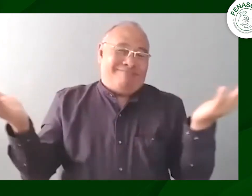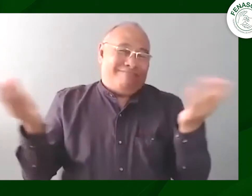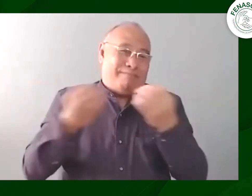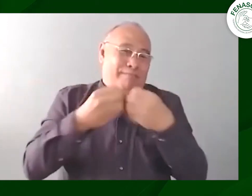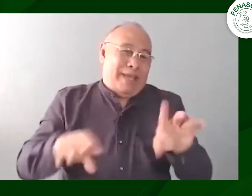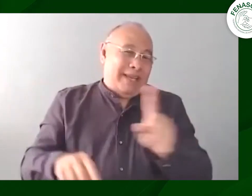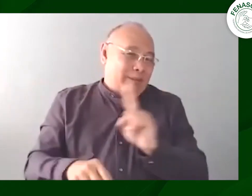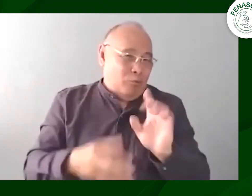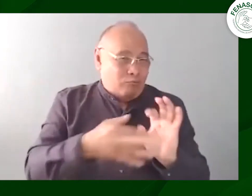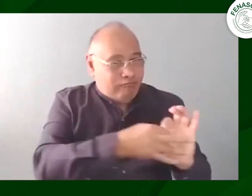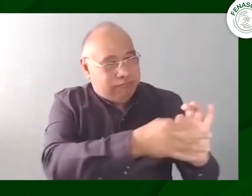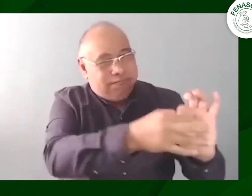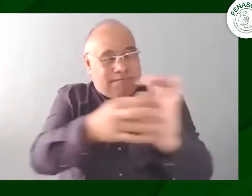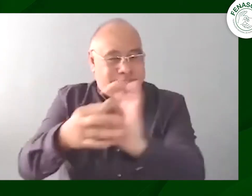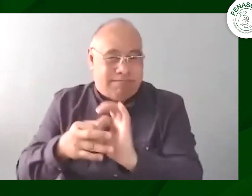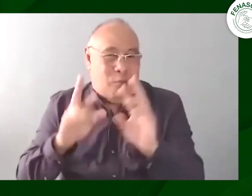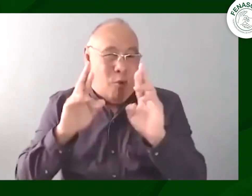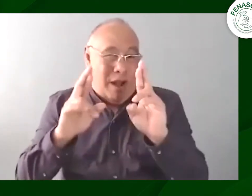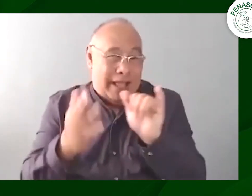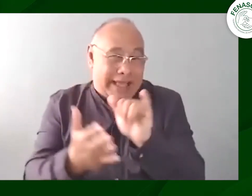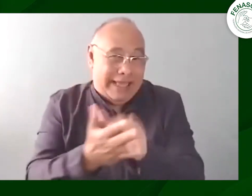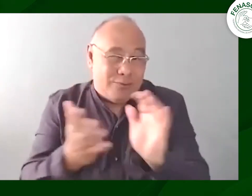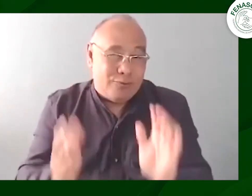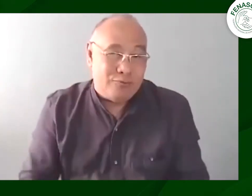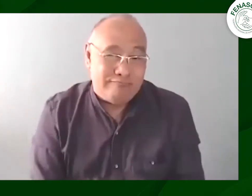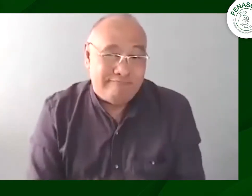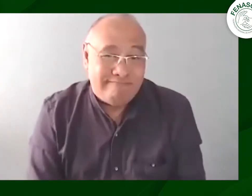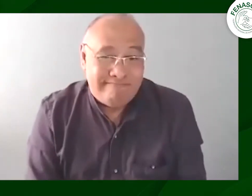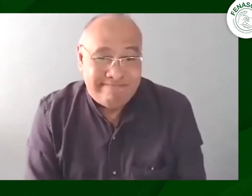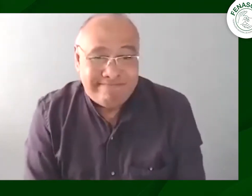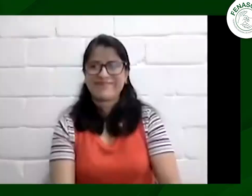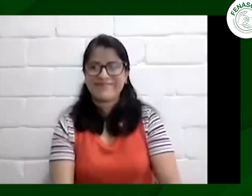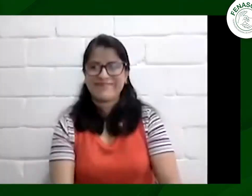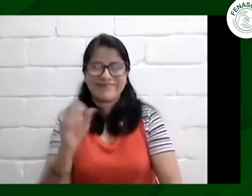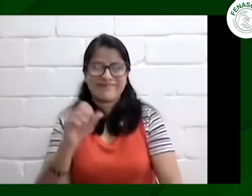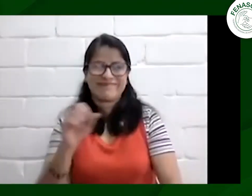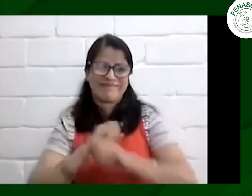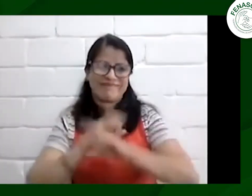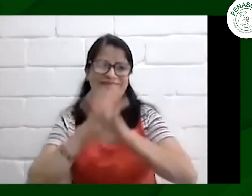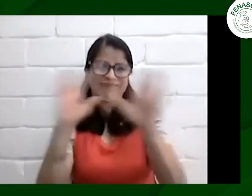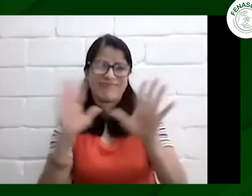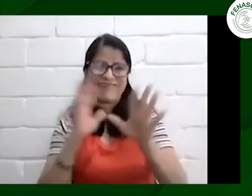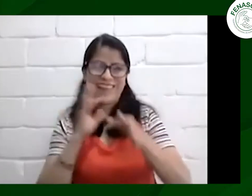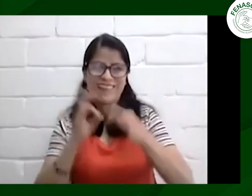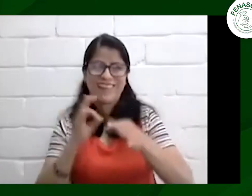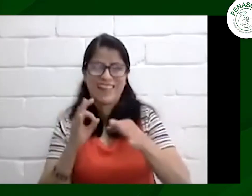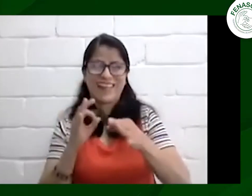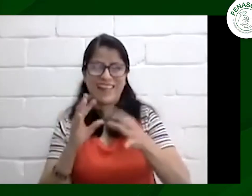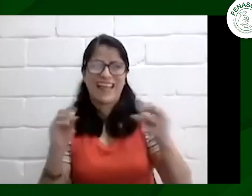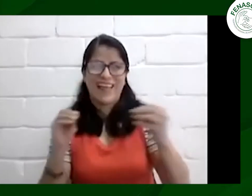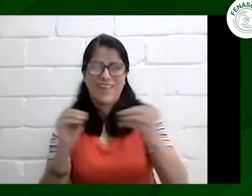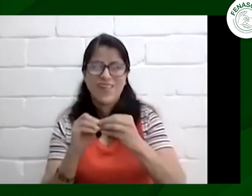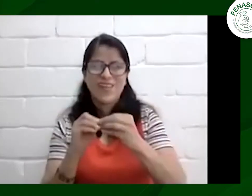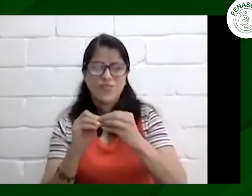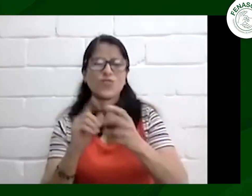no se va a lograr o si el mismo movimiento asociativo se fragmenta y entre todos nos empezamos a criticar no se logra Claro que sí